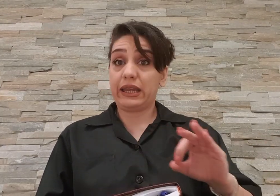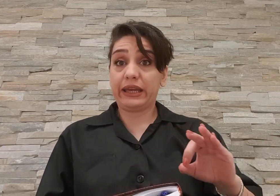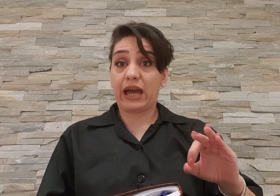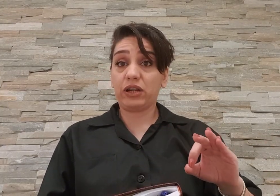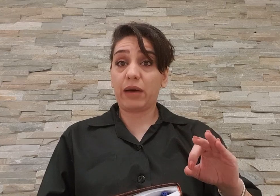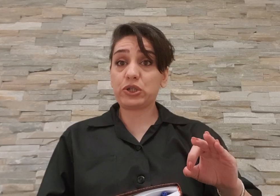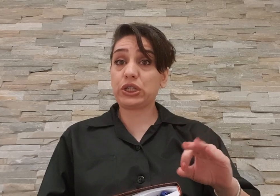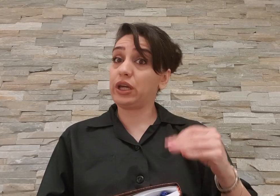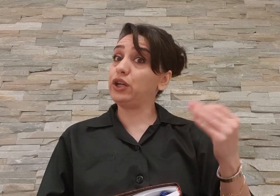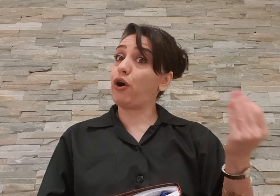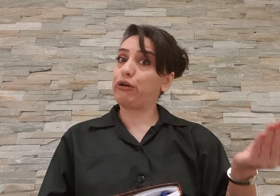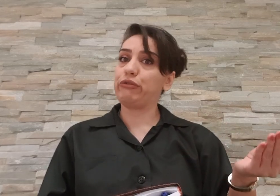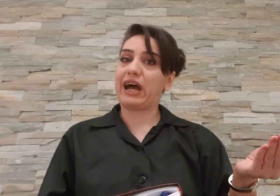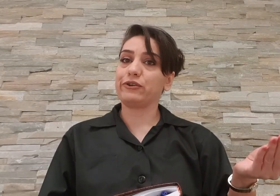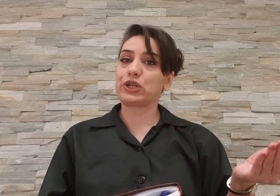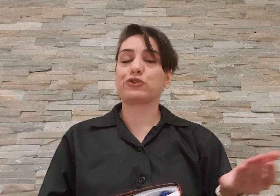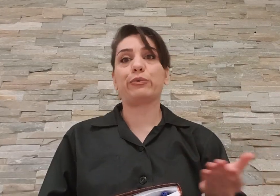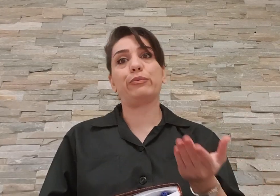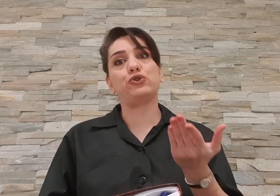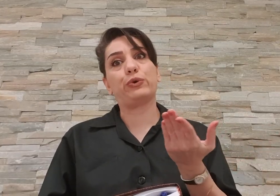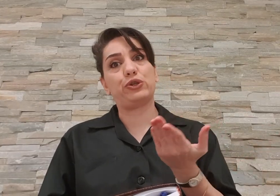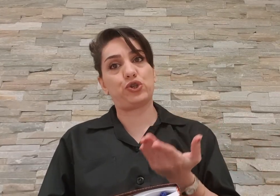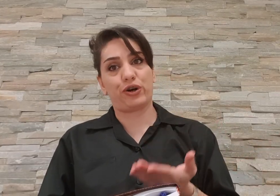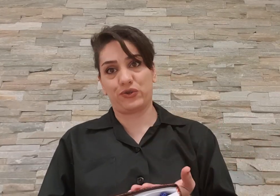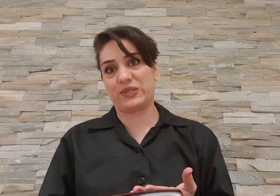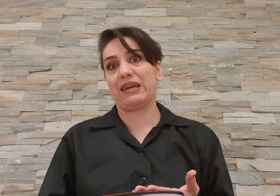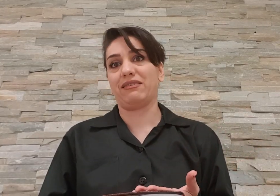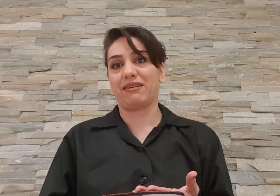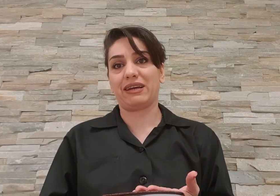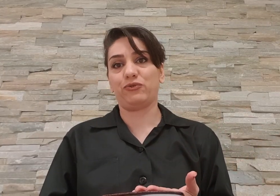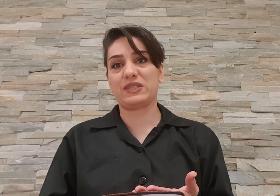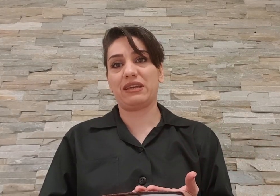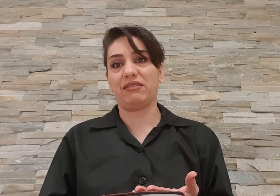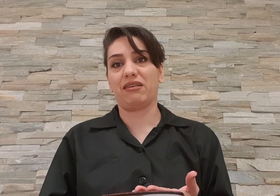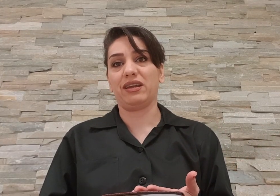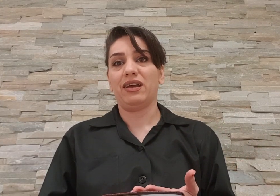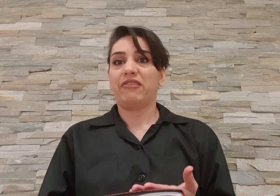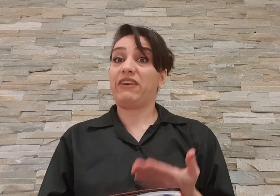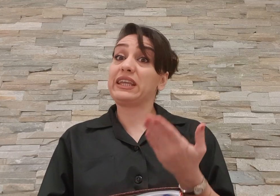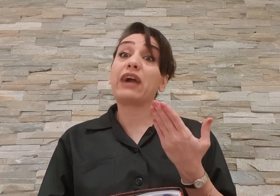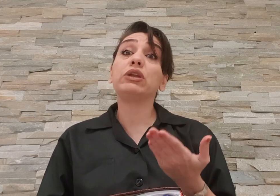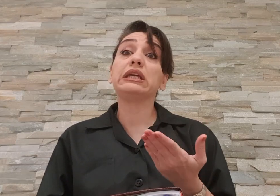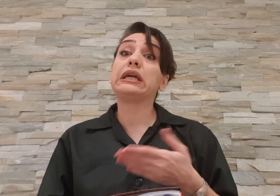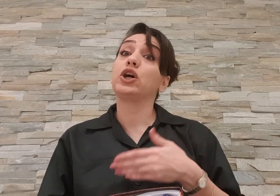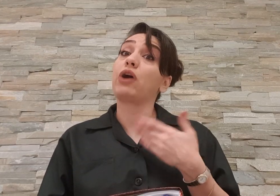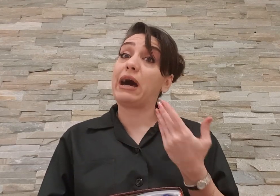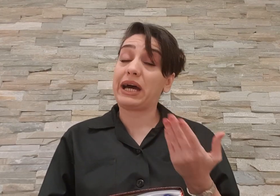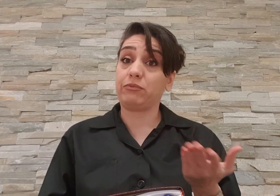نگران نباشین که این آقایون برداشتن شما را به جرم جاسوسیه انداختن تو زندان فکر نکنین که اینا تا عبد